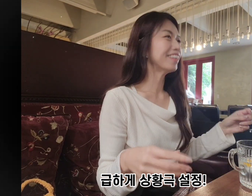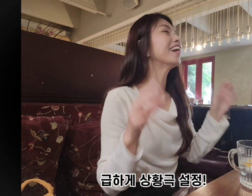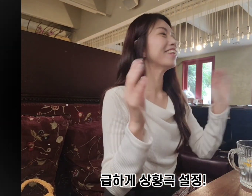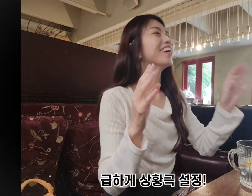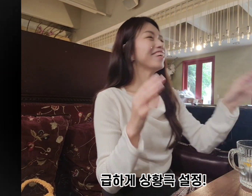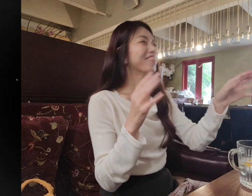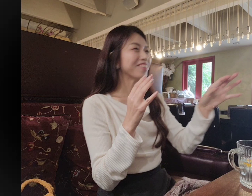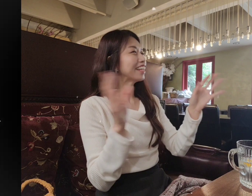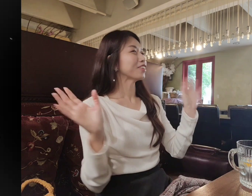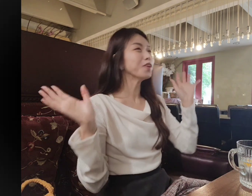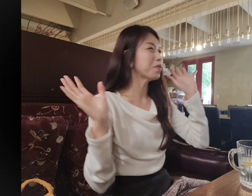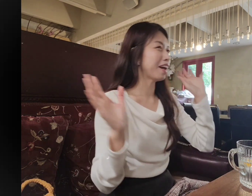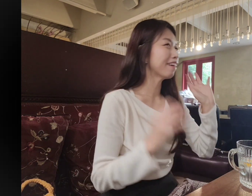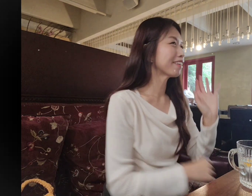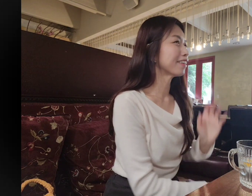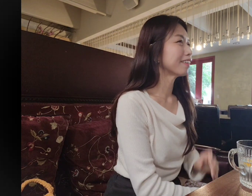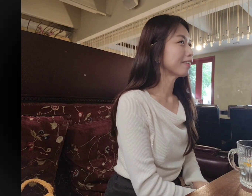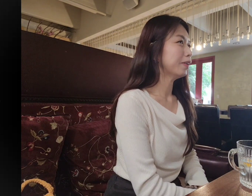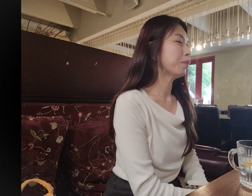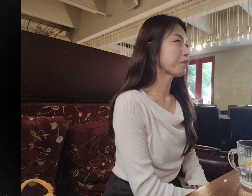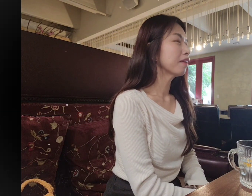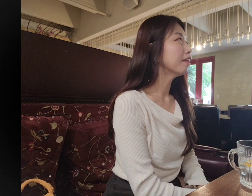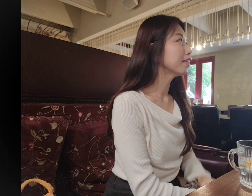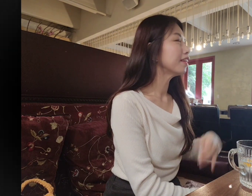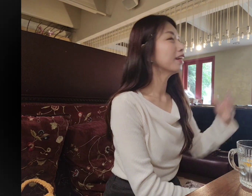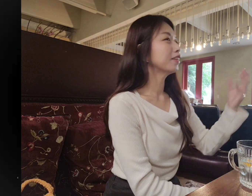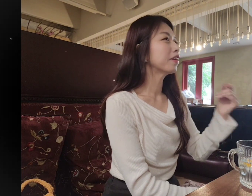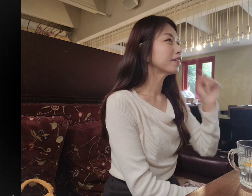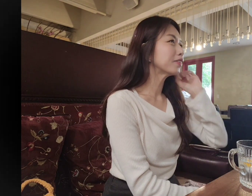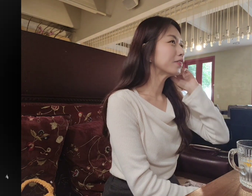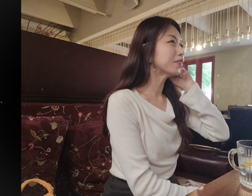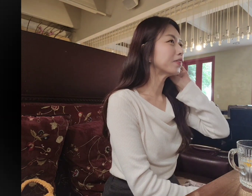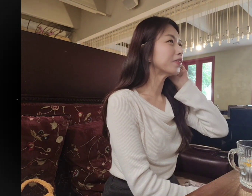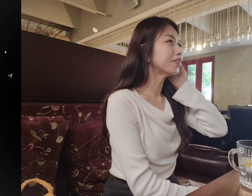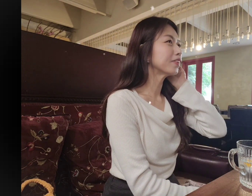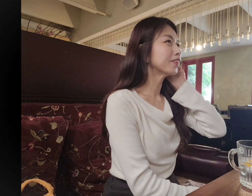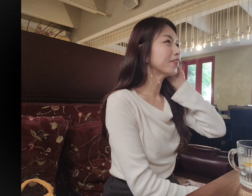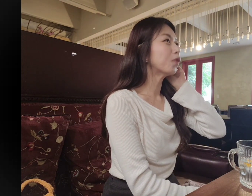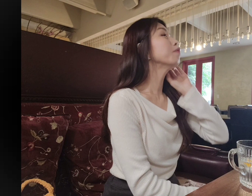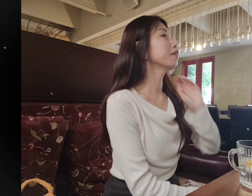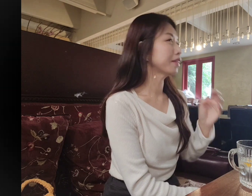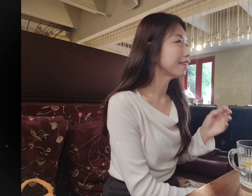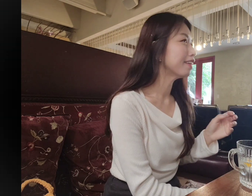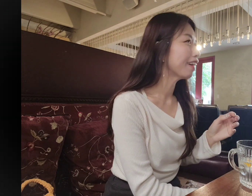니가 이거 나는 전혀 몰라 나는 이제 니가 들어와가지고 오랜만에 만났으니까